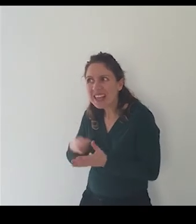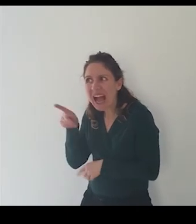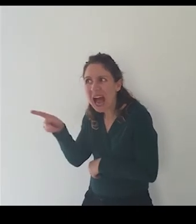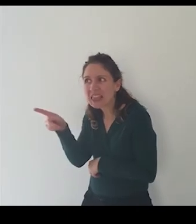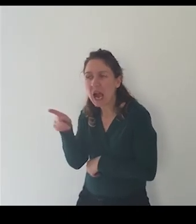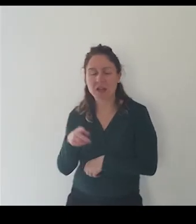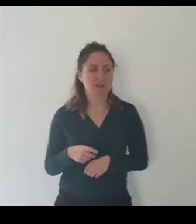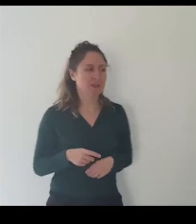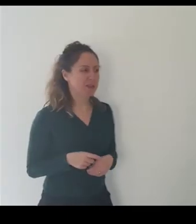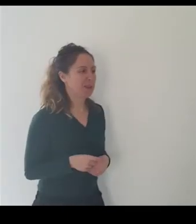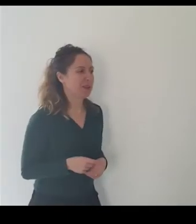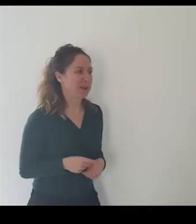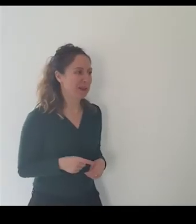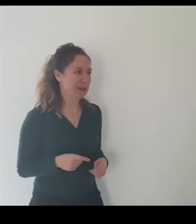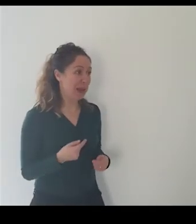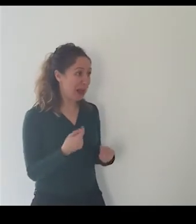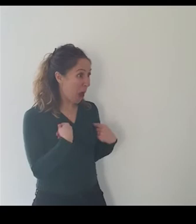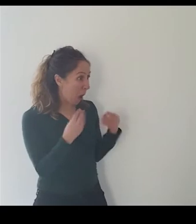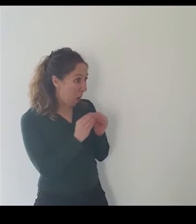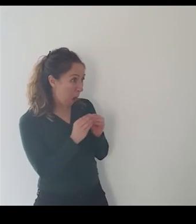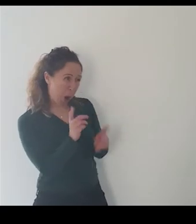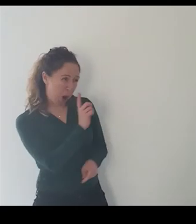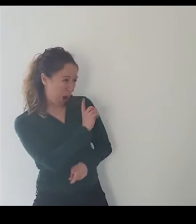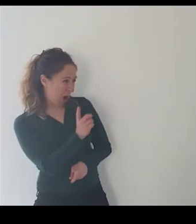ma no è solo per farti fare una risata